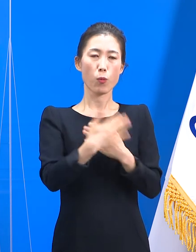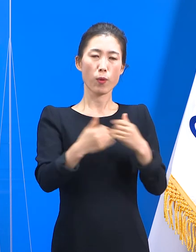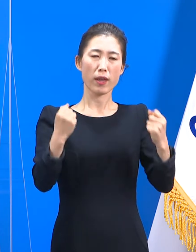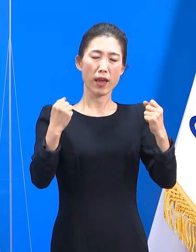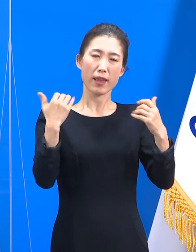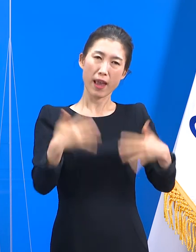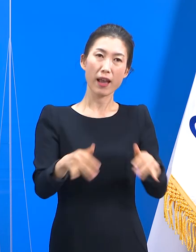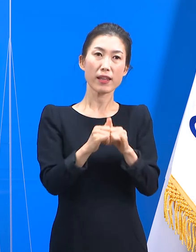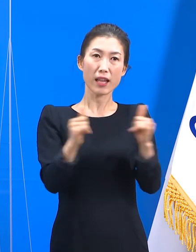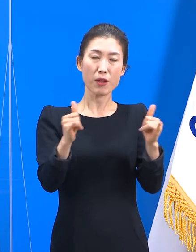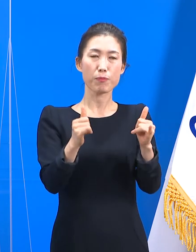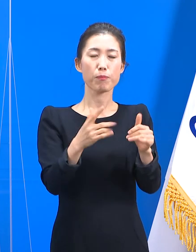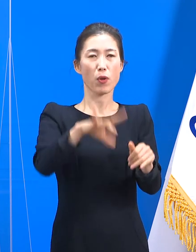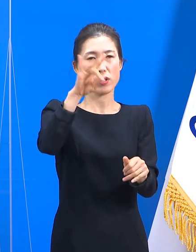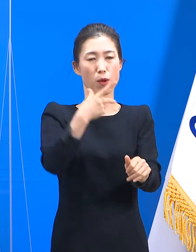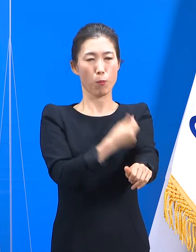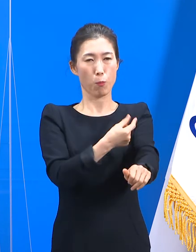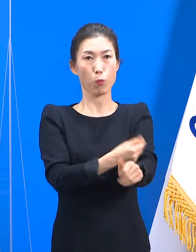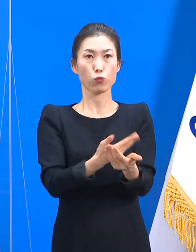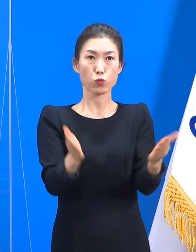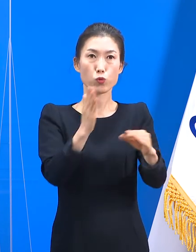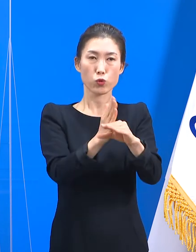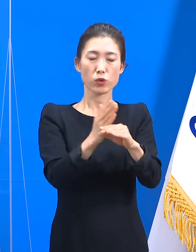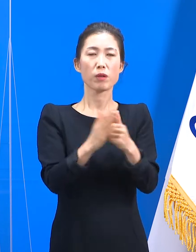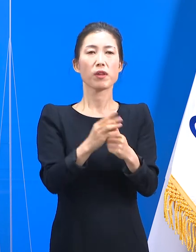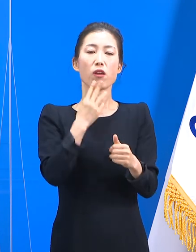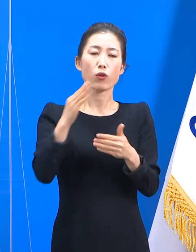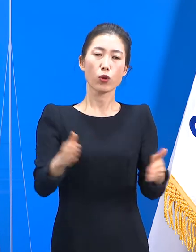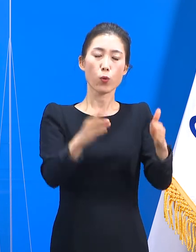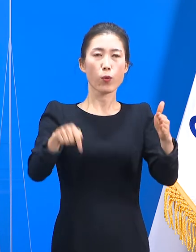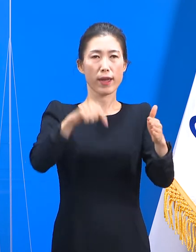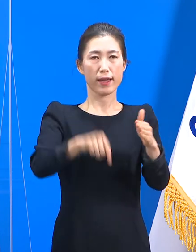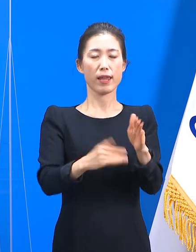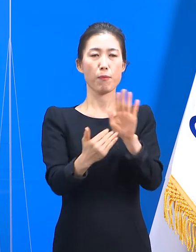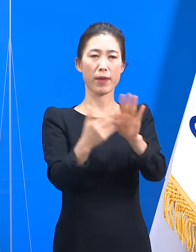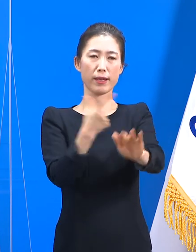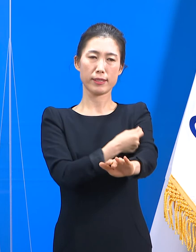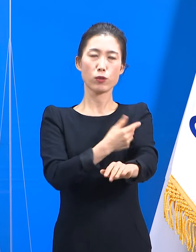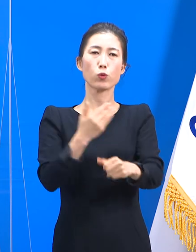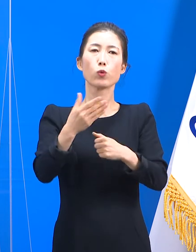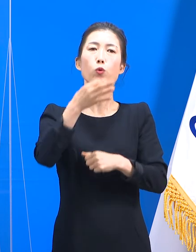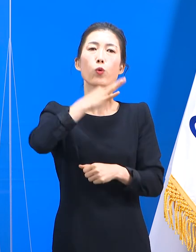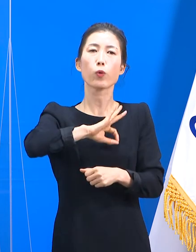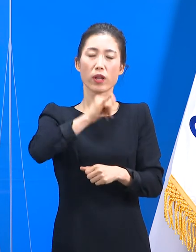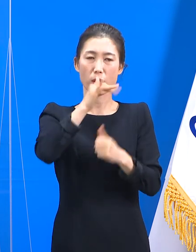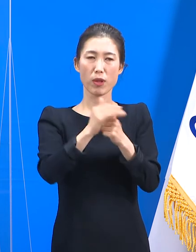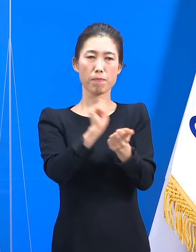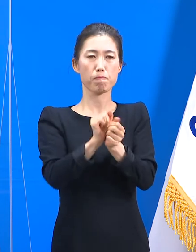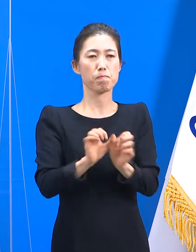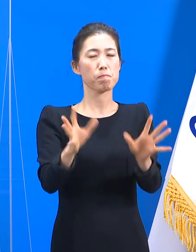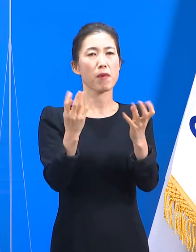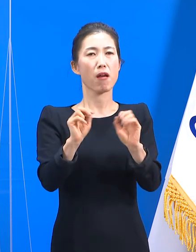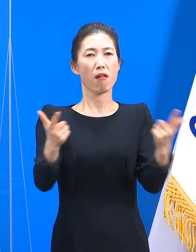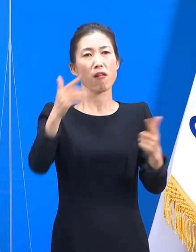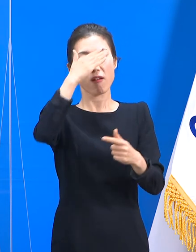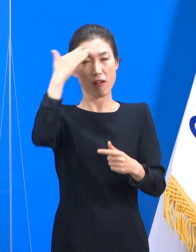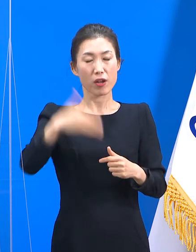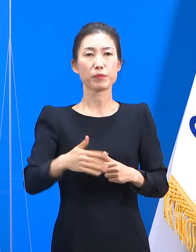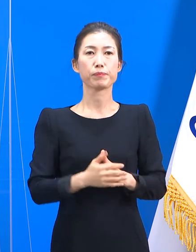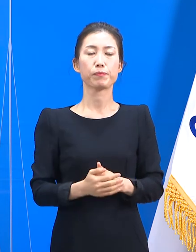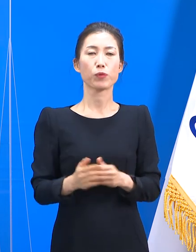선행된 예방접종 사업은 이미 도해 코로나19 방역에 크게 기여하고 있습니다. 부천시